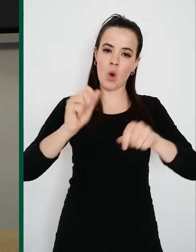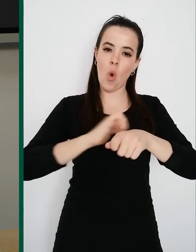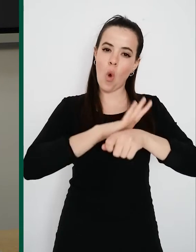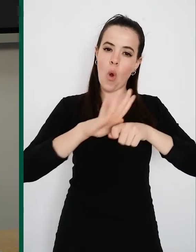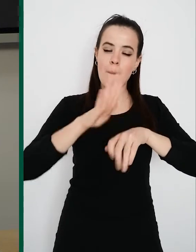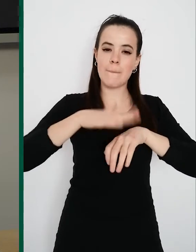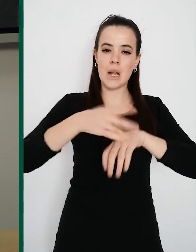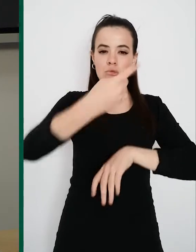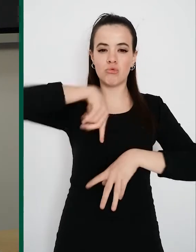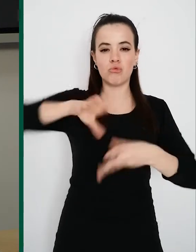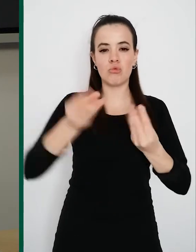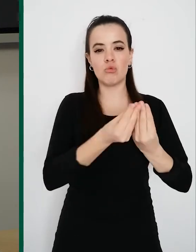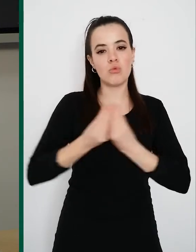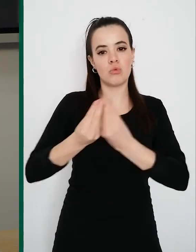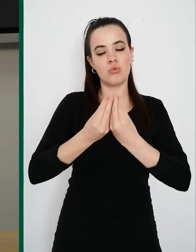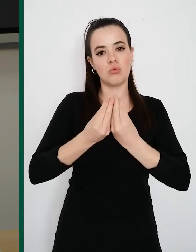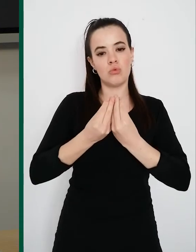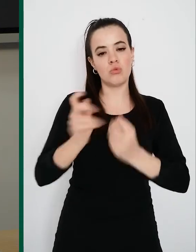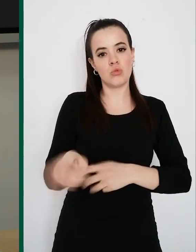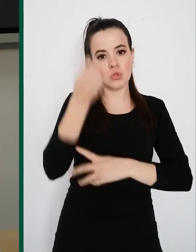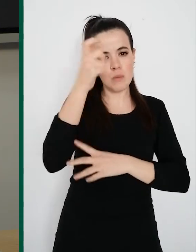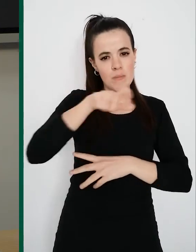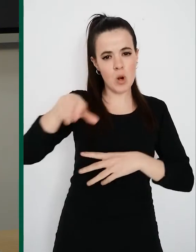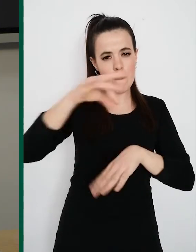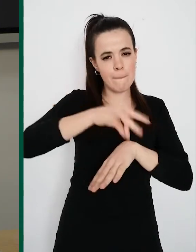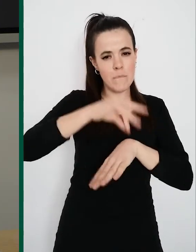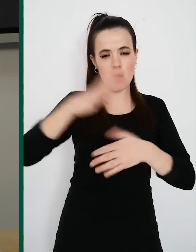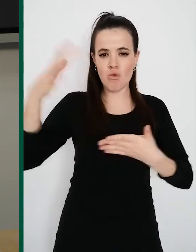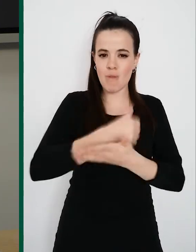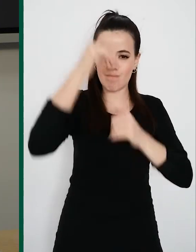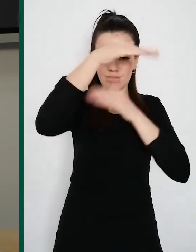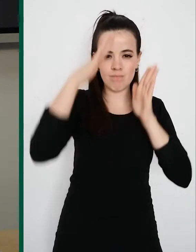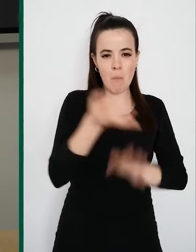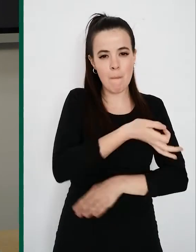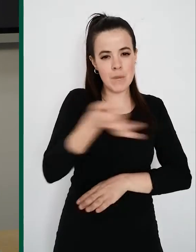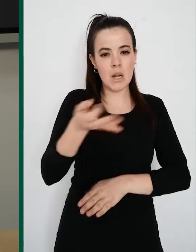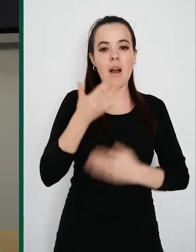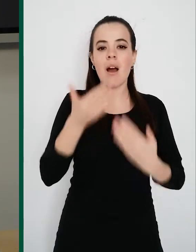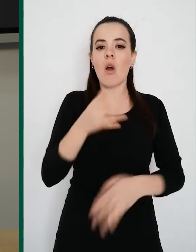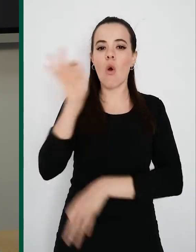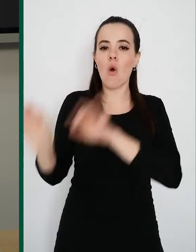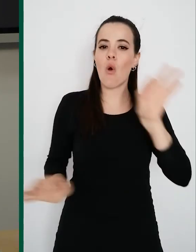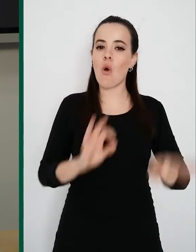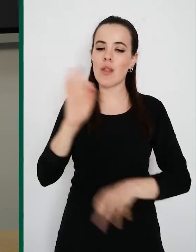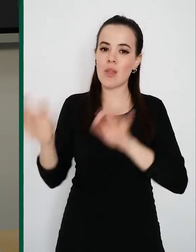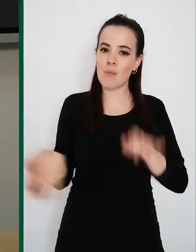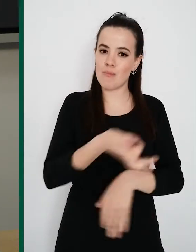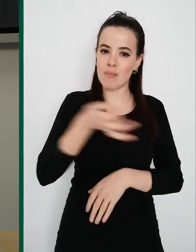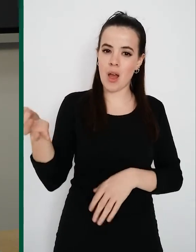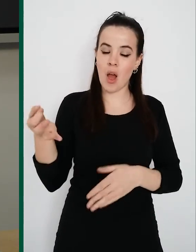consigamos que todos los pacientes reciban la atención que necesitan. Desde una perfecta coordinación, como bien dijo, con la atención hospitalaria,